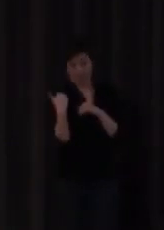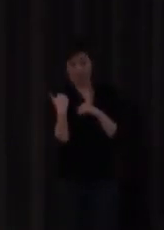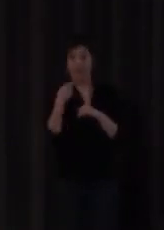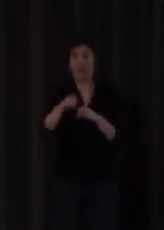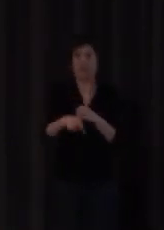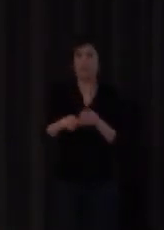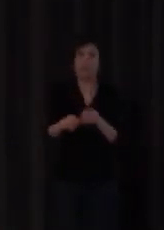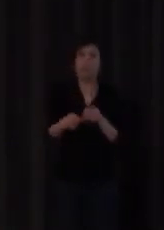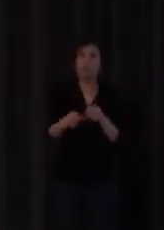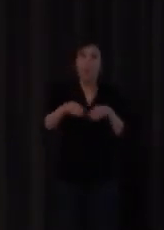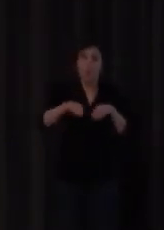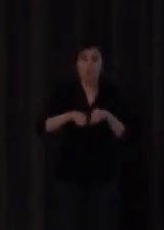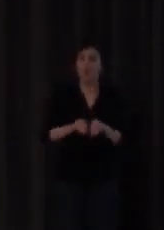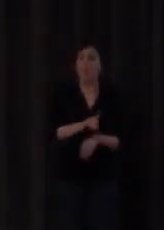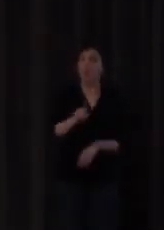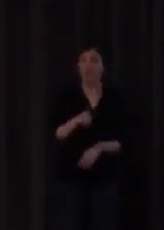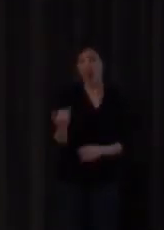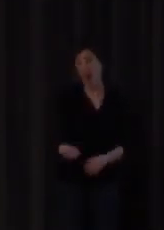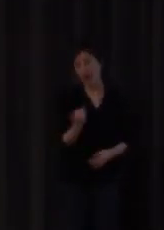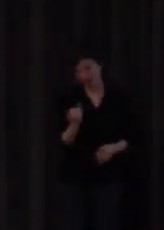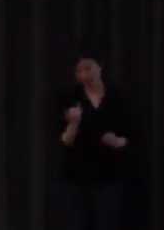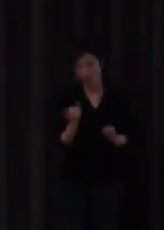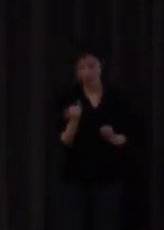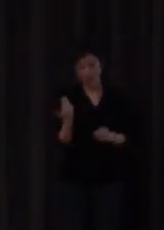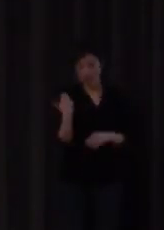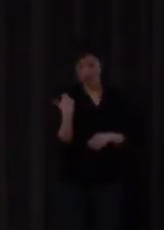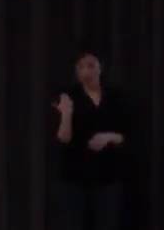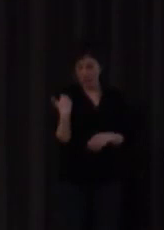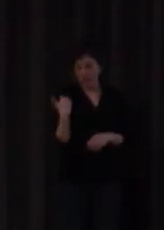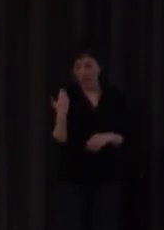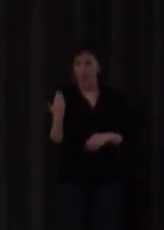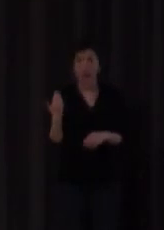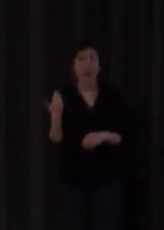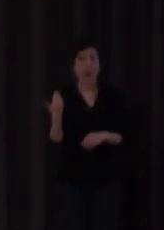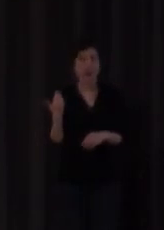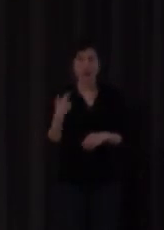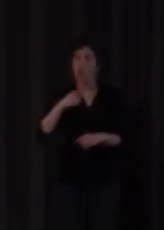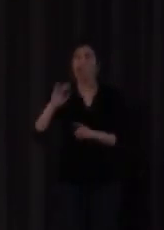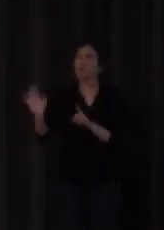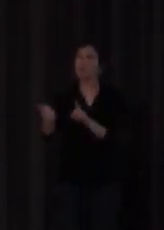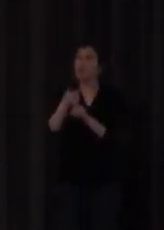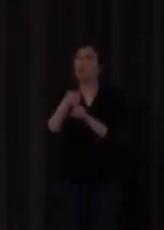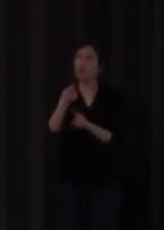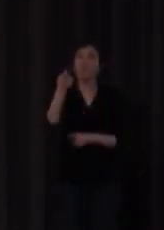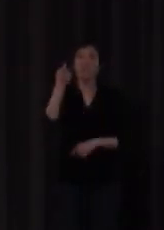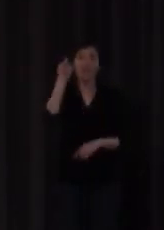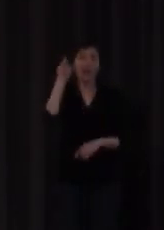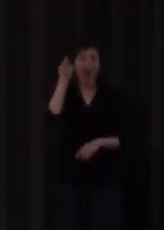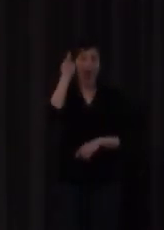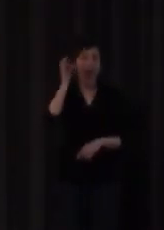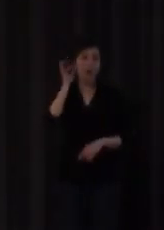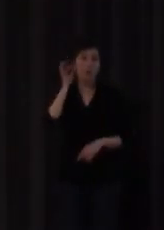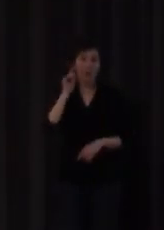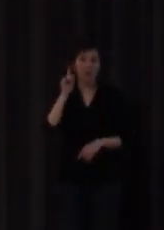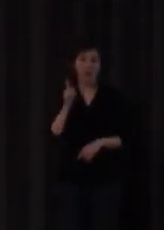en fin ya me gustaría a mí pero al menos he conseguido que una alumna sorda por cierto de